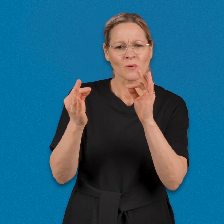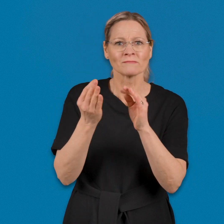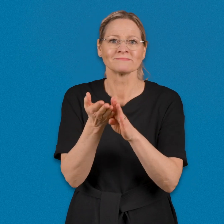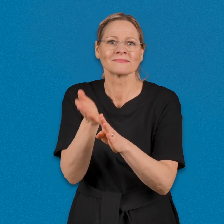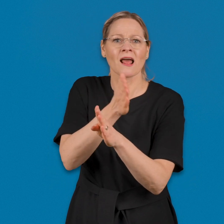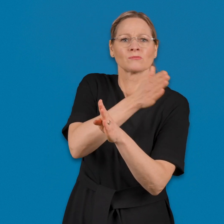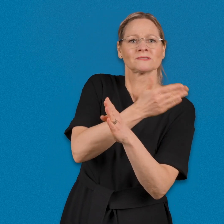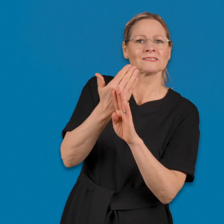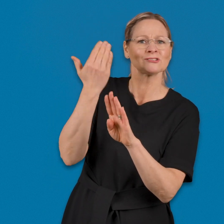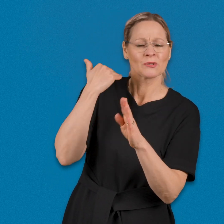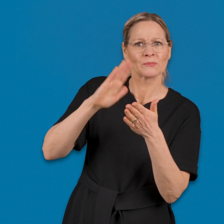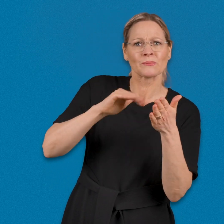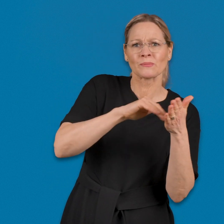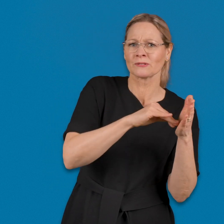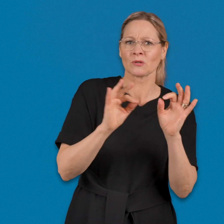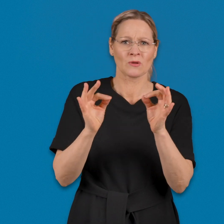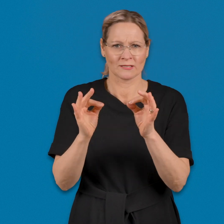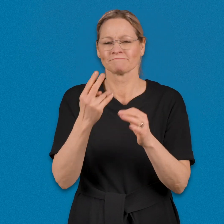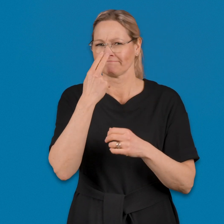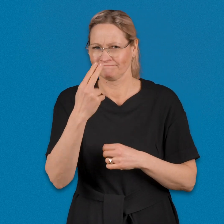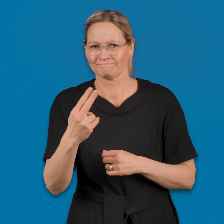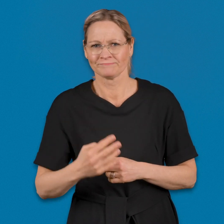Katso ohje selaushistorian tyhjentämisestä.